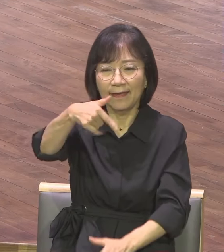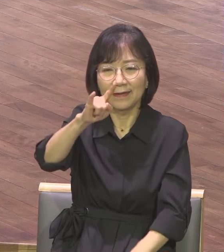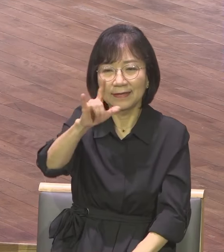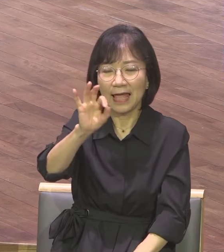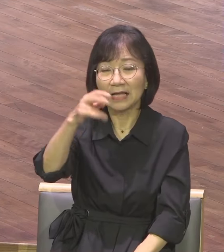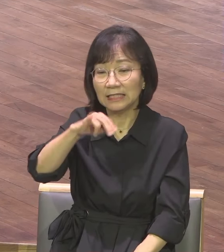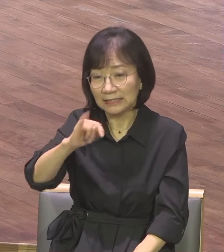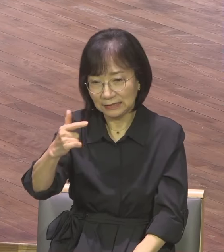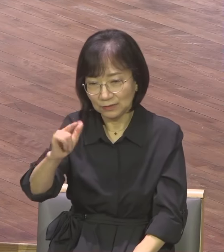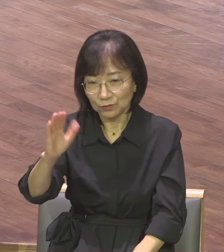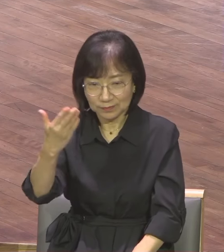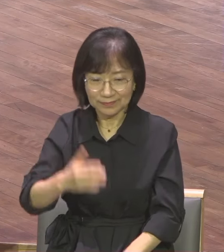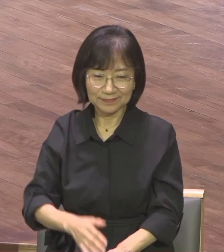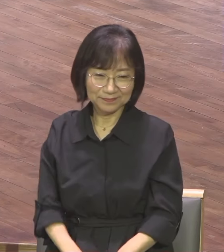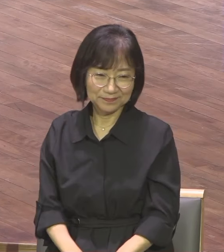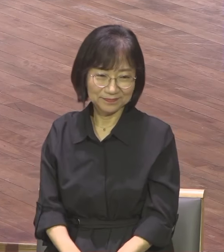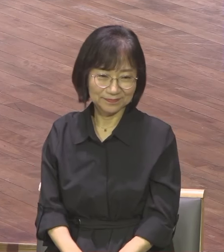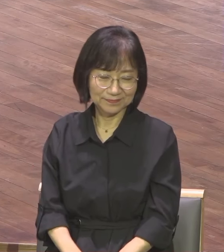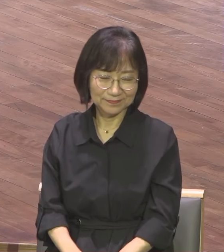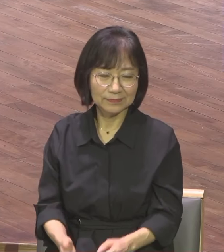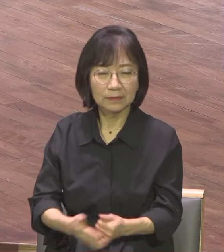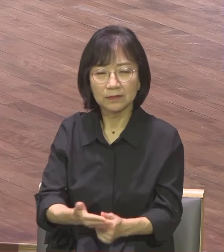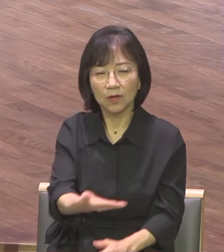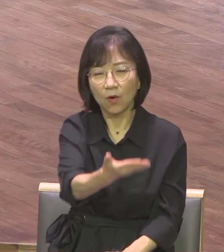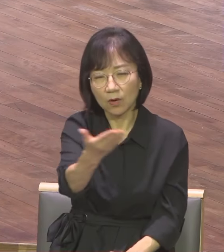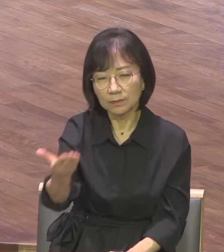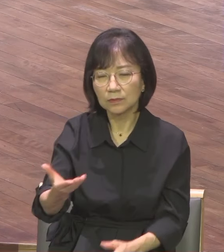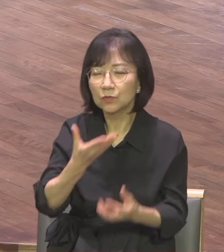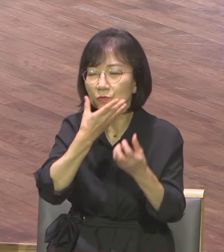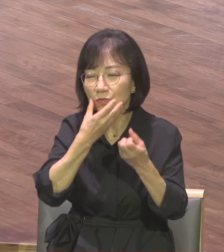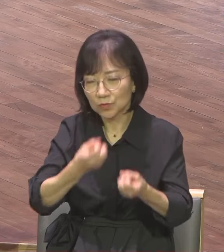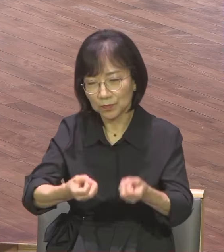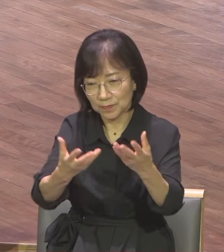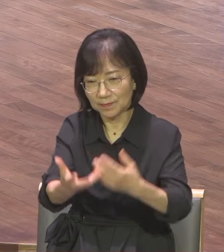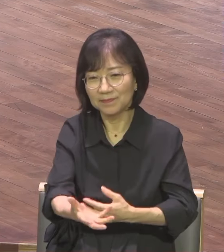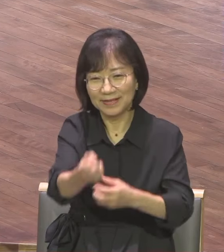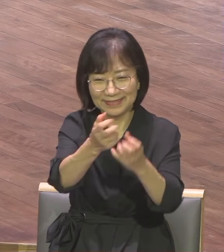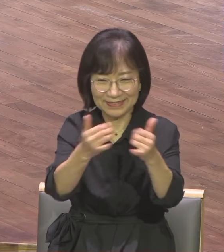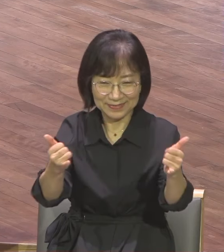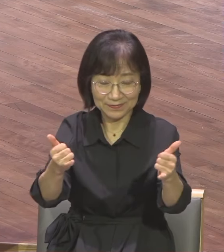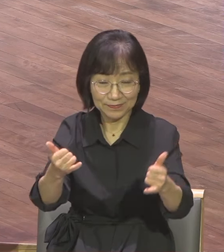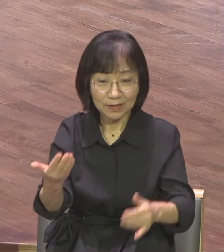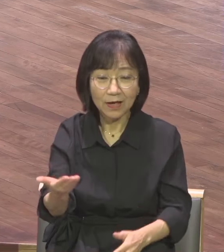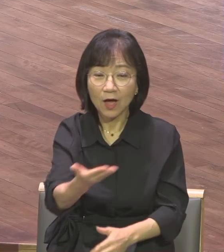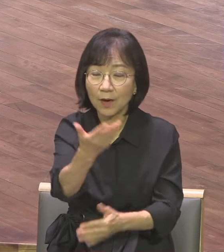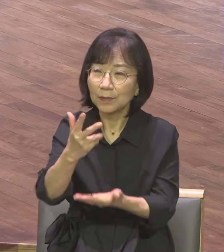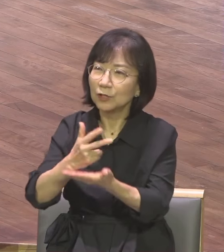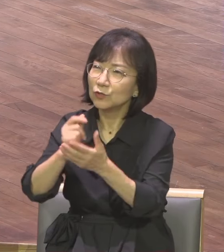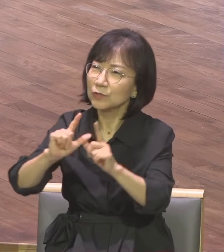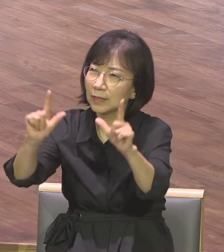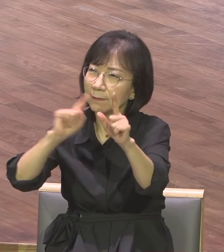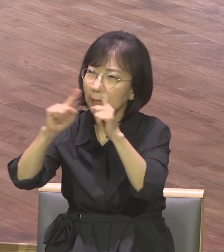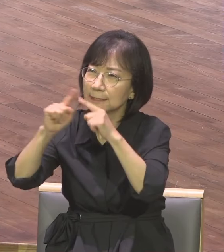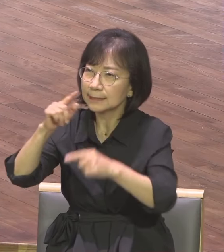예언의 성도들이 축복받은 거예요 여러분들이 강단의 말씀을 붙잡고 집에 가서 아니면